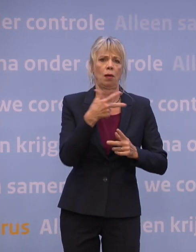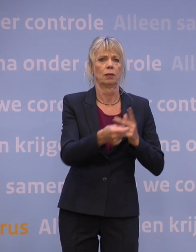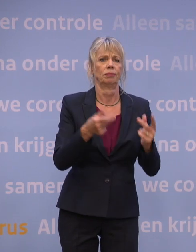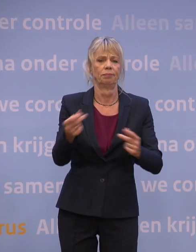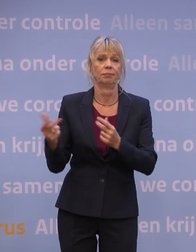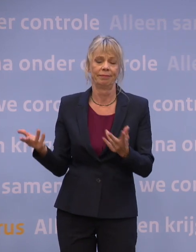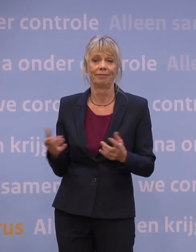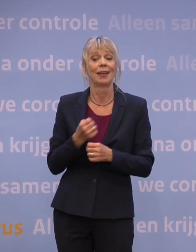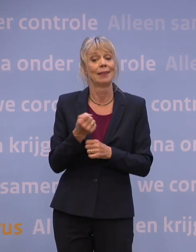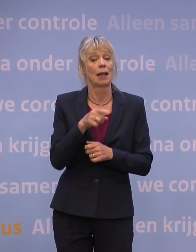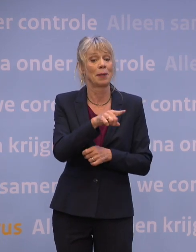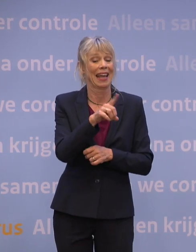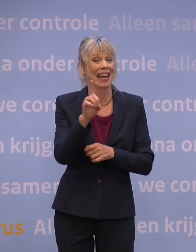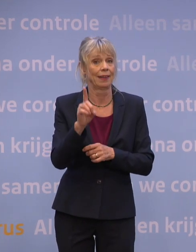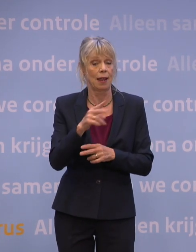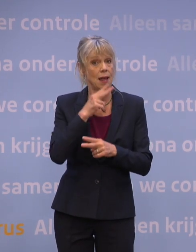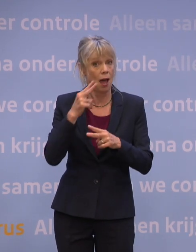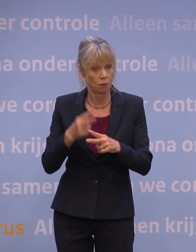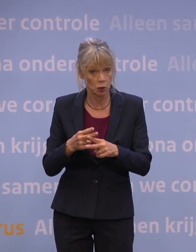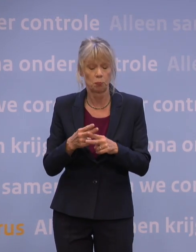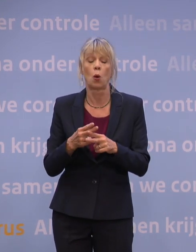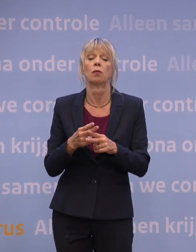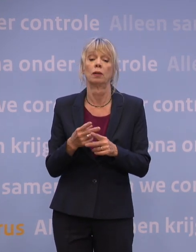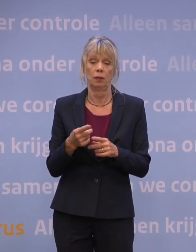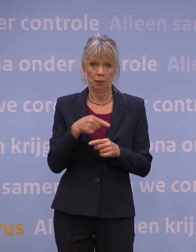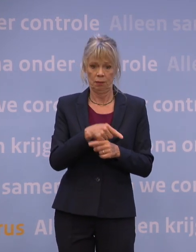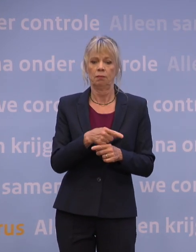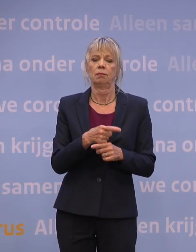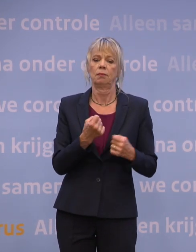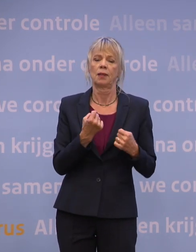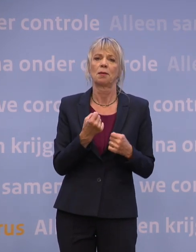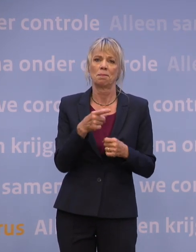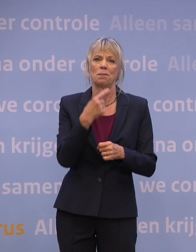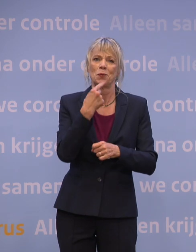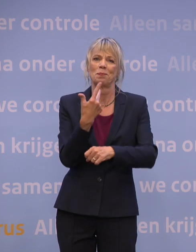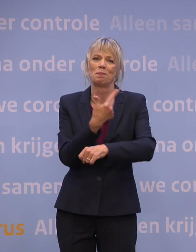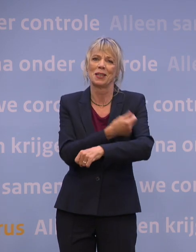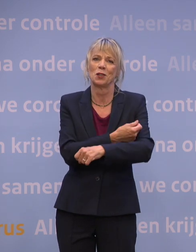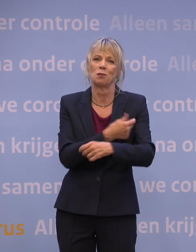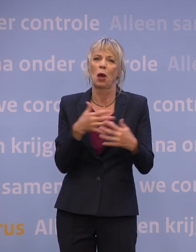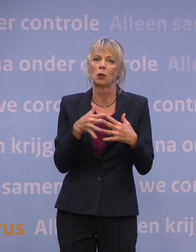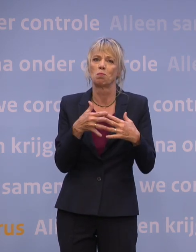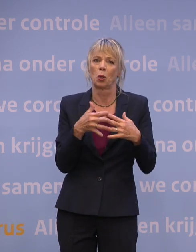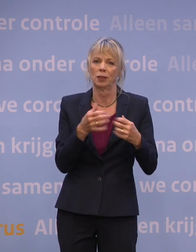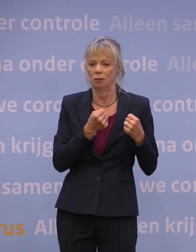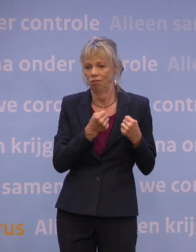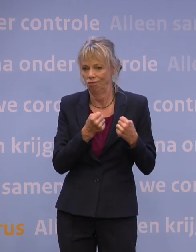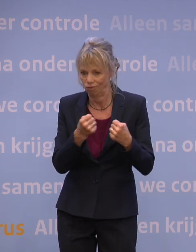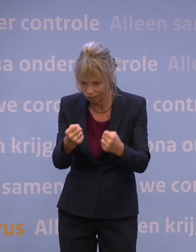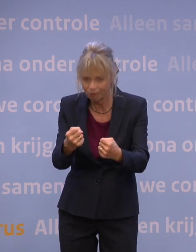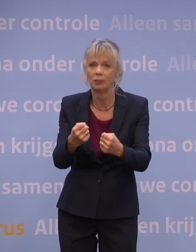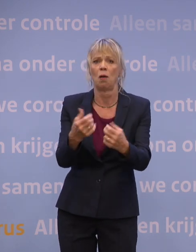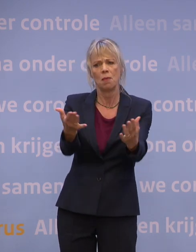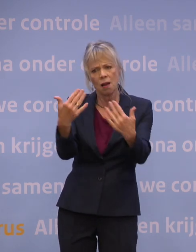afgesproken. Dat ze de komende weken de wijk intrekken. Met de spuitbus erop af, om te zorgen dat je echt overal een hoge